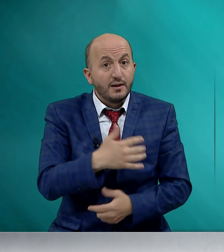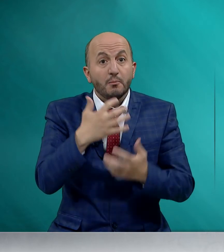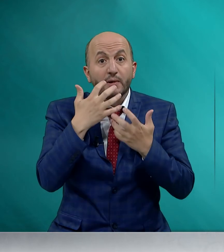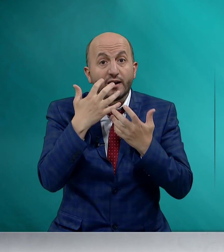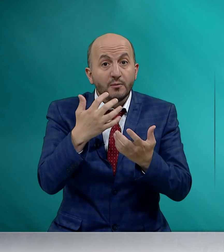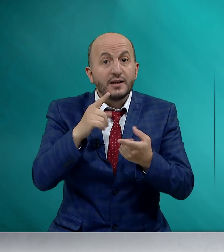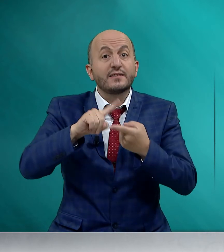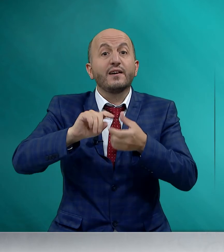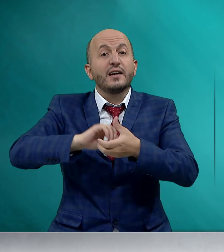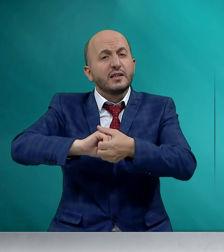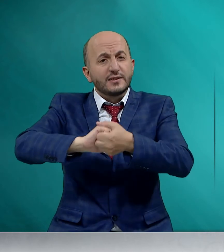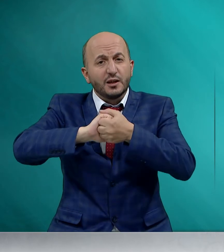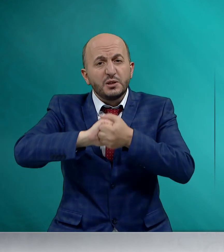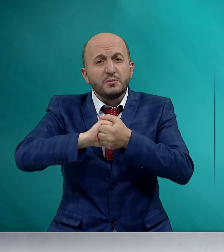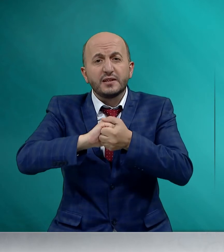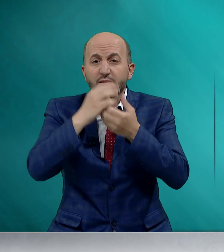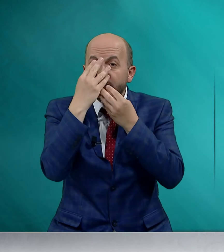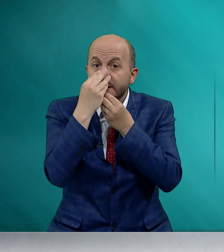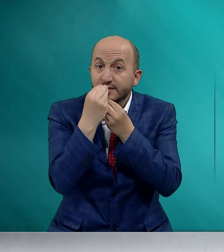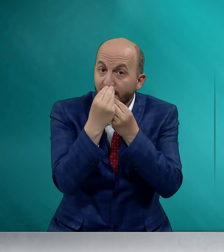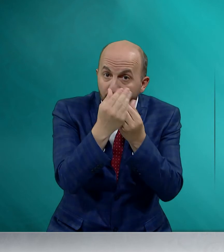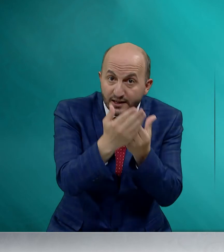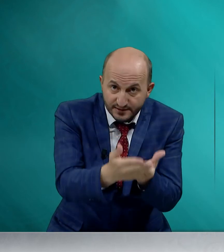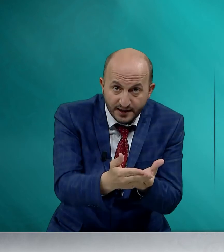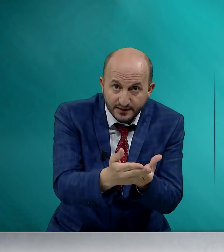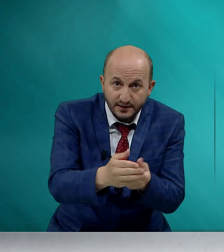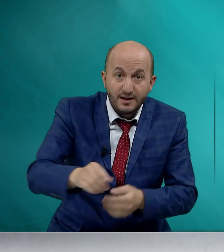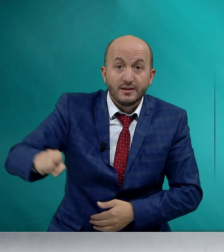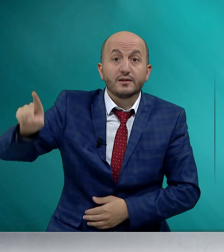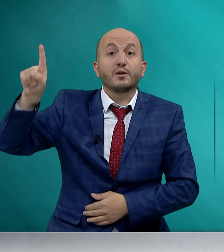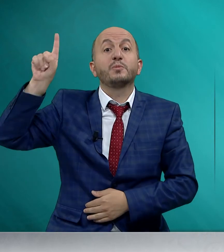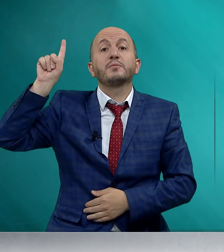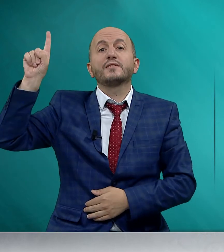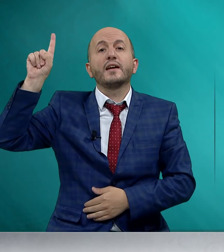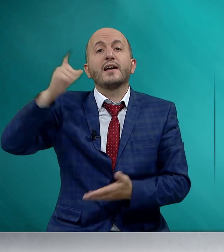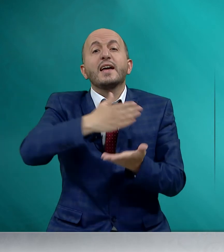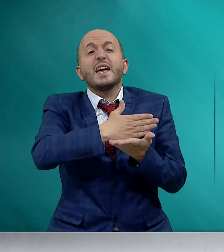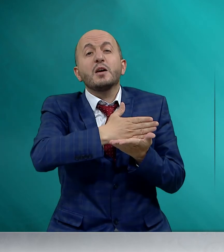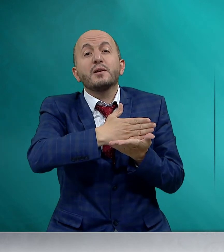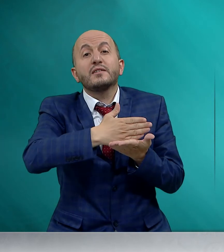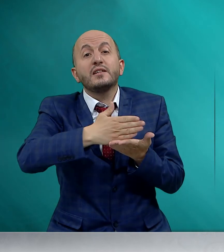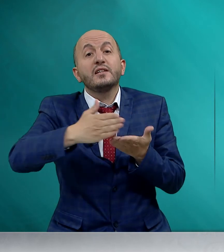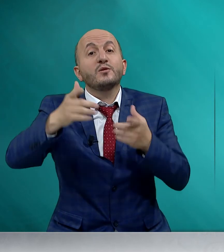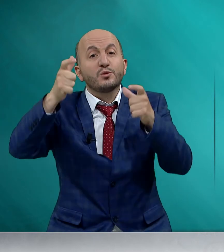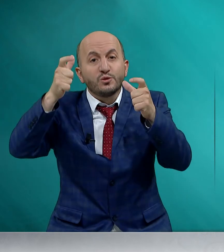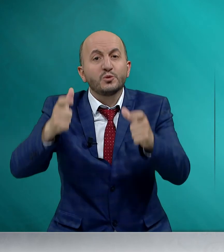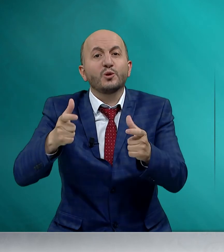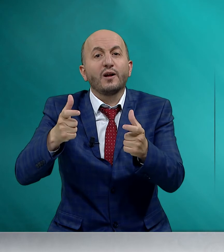merhamet ve samimiyetimizi ikram edersek, Rabbimiz de ebedi yurdumuz olan